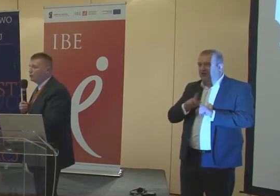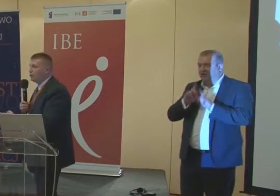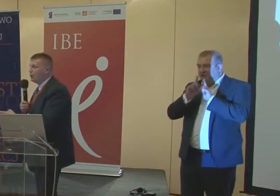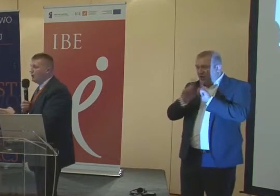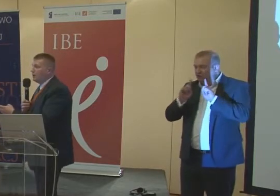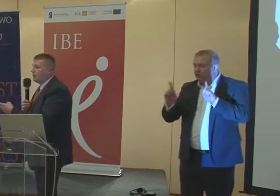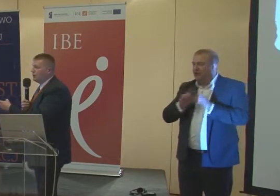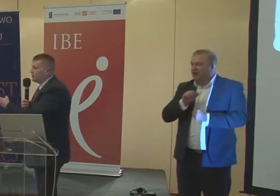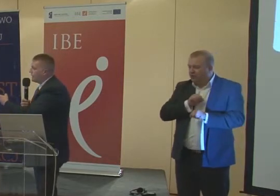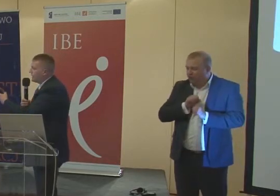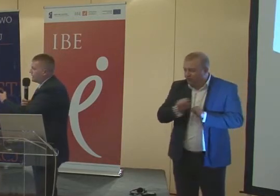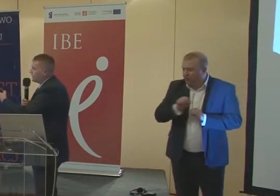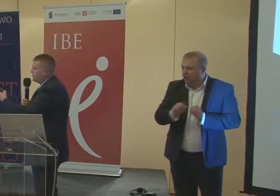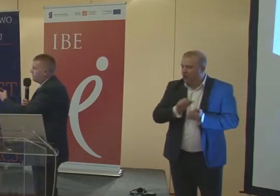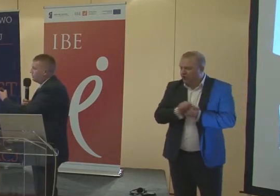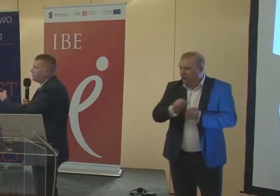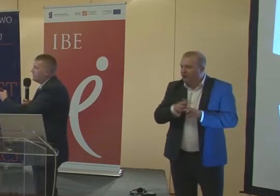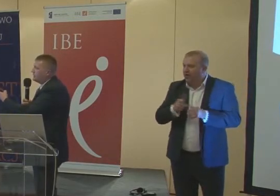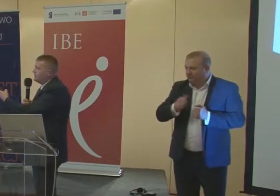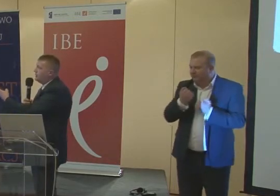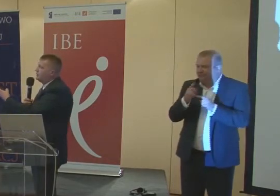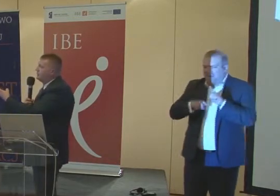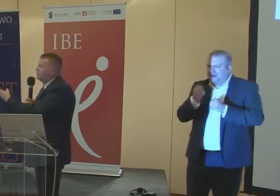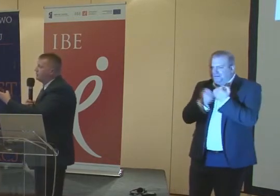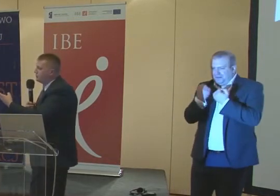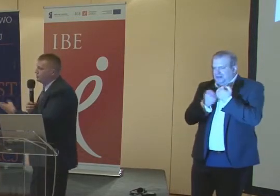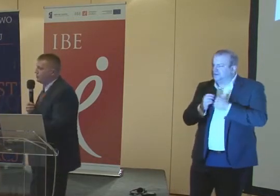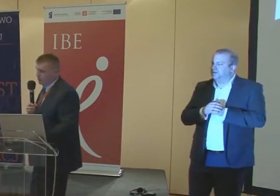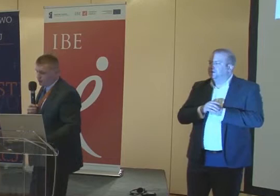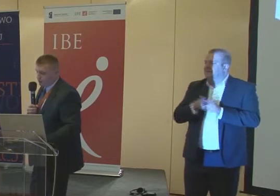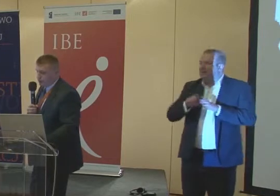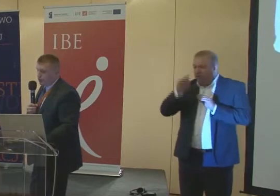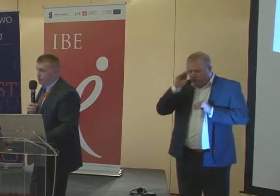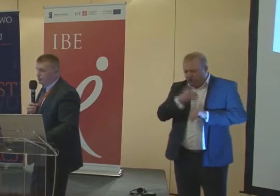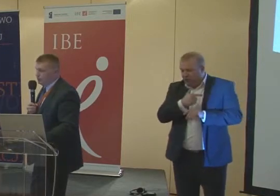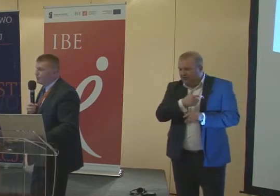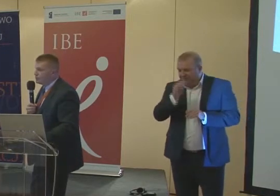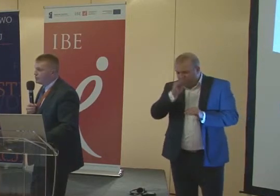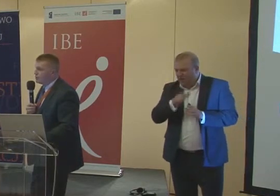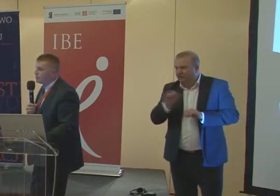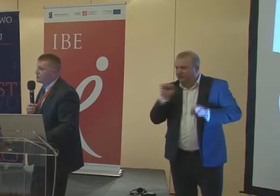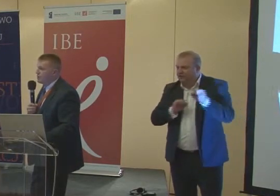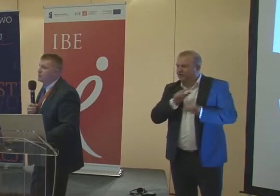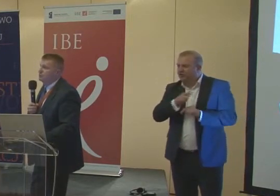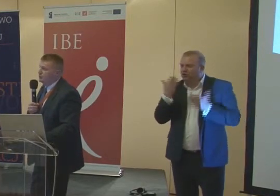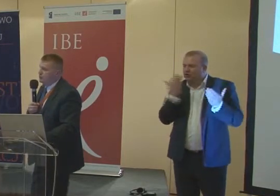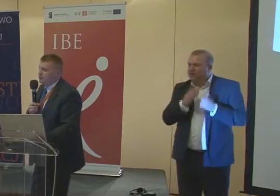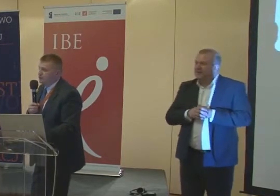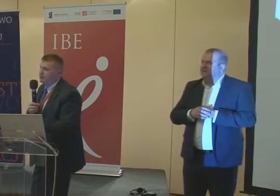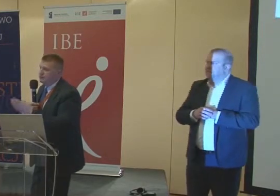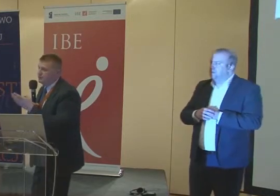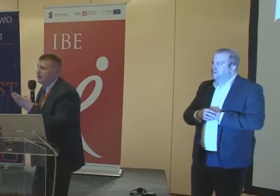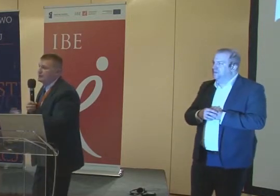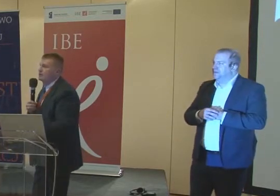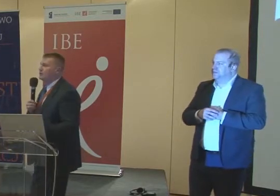drukują na kartkach normalnych i uczeń po prostu ćwiczy to czytanie. Niepotrzebne mu to jest do